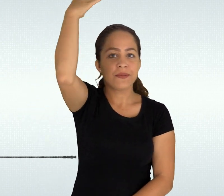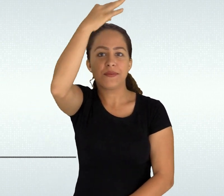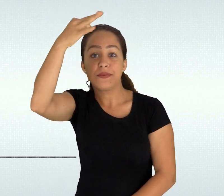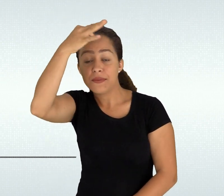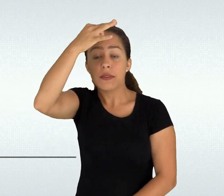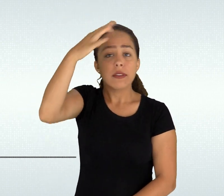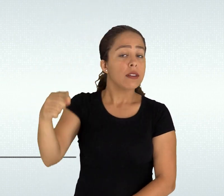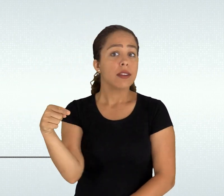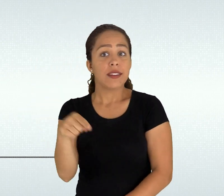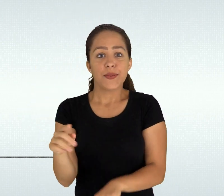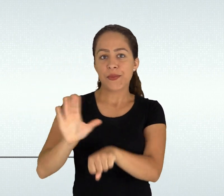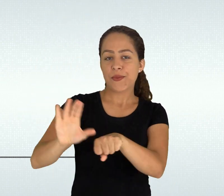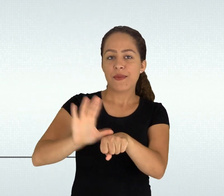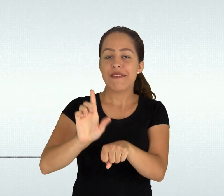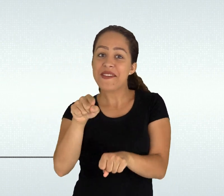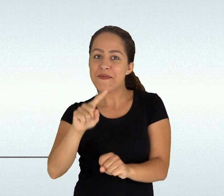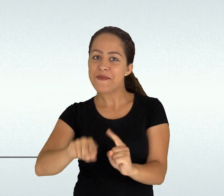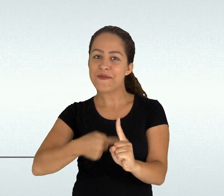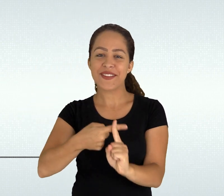desta gravação.